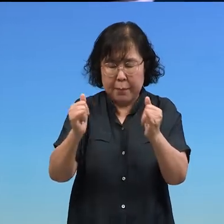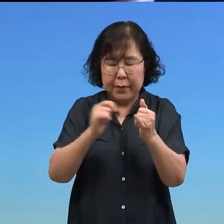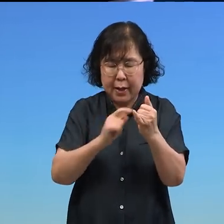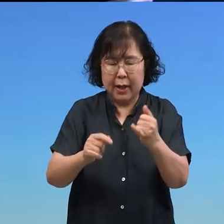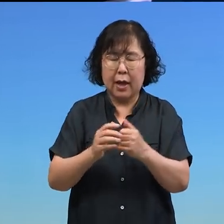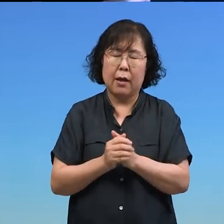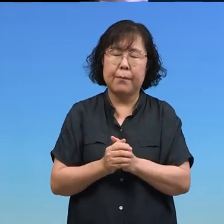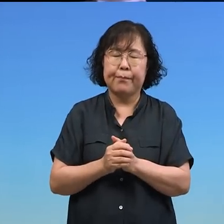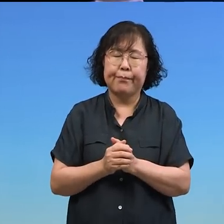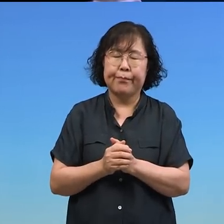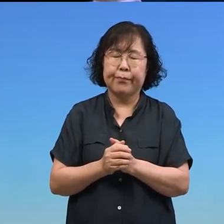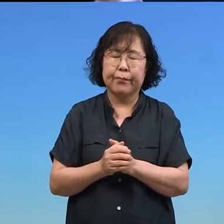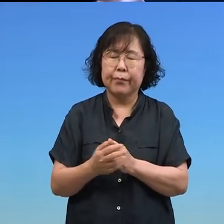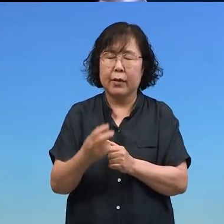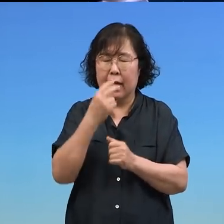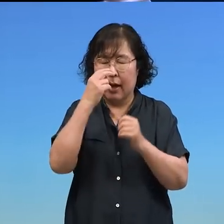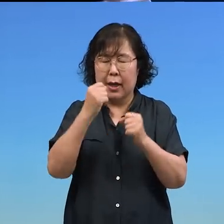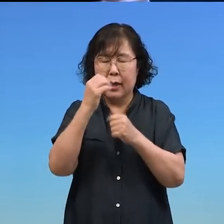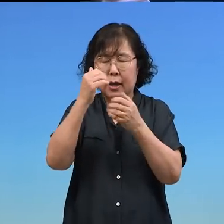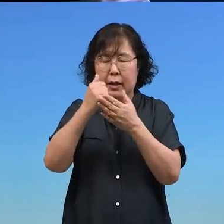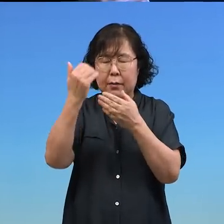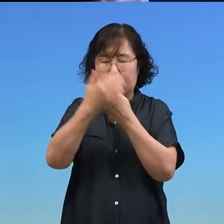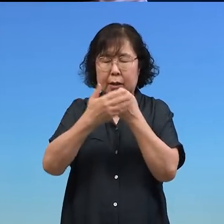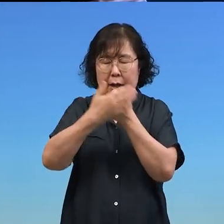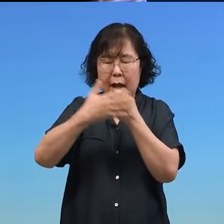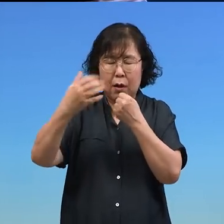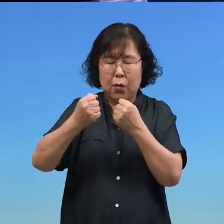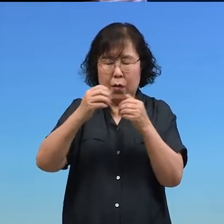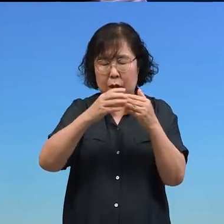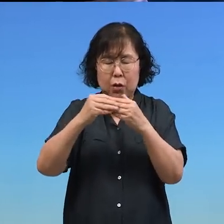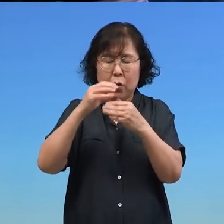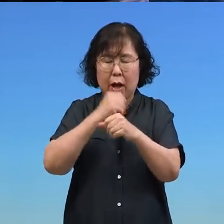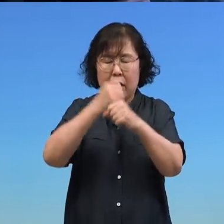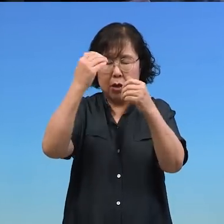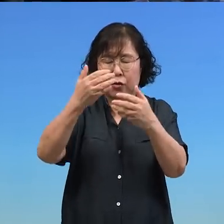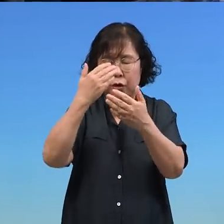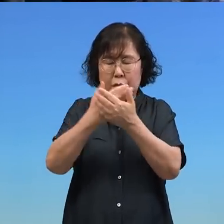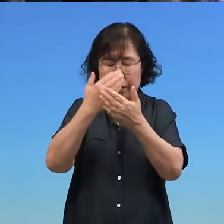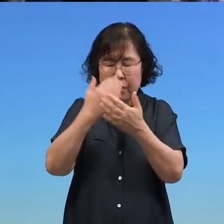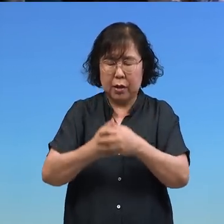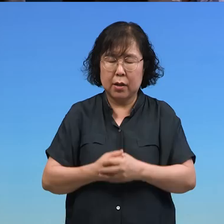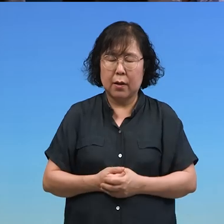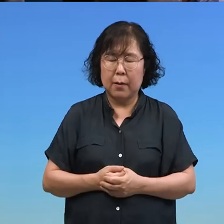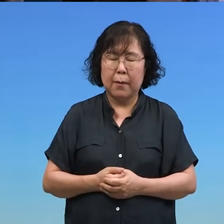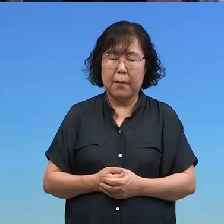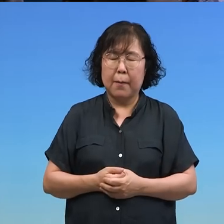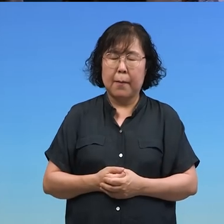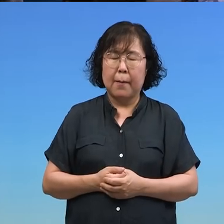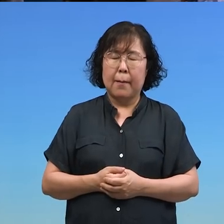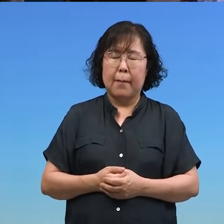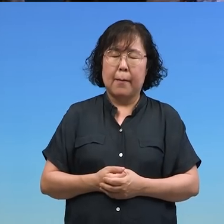하나님 은혜를 인도하여 주시기를 원합니다 이 산지를 우리에게